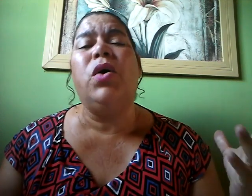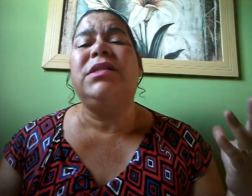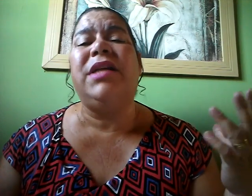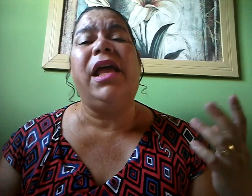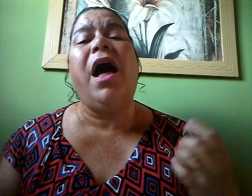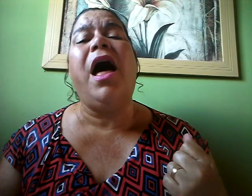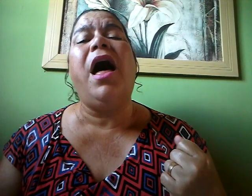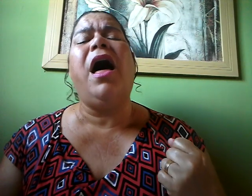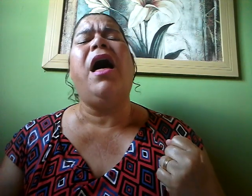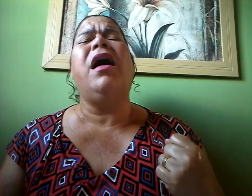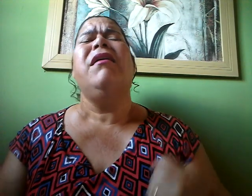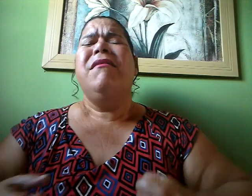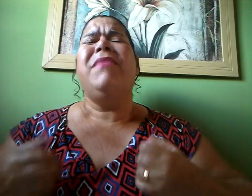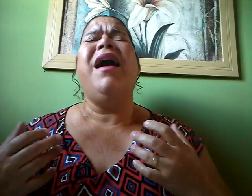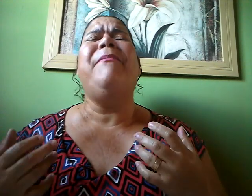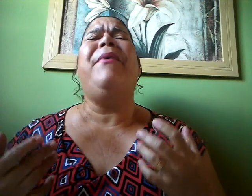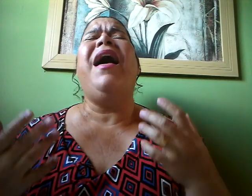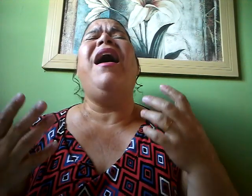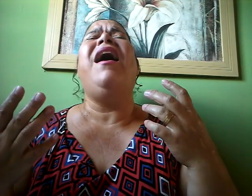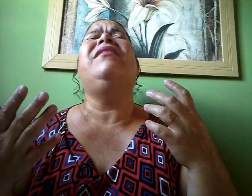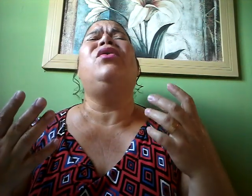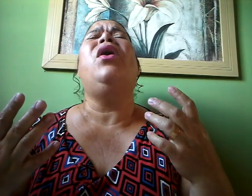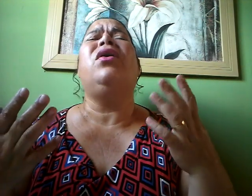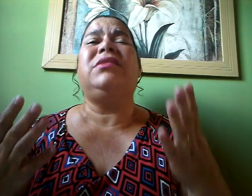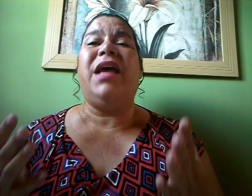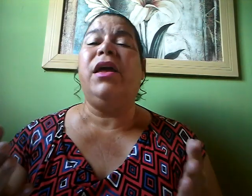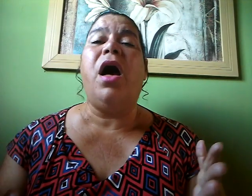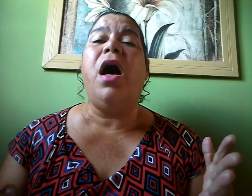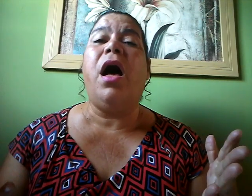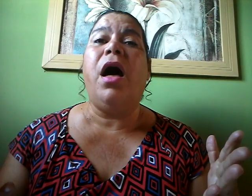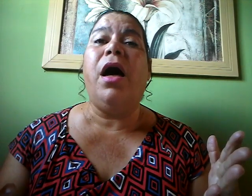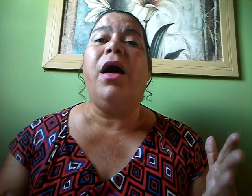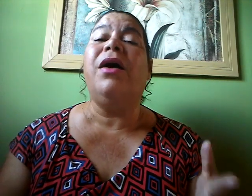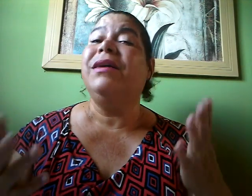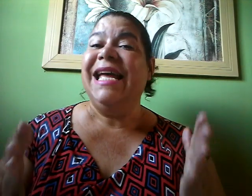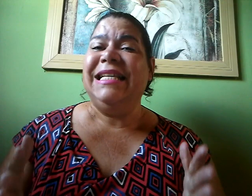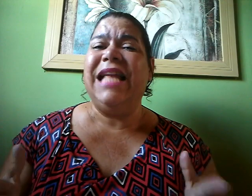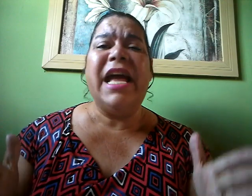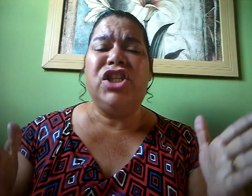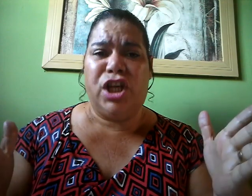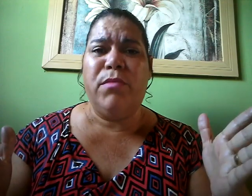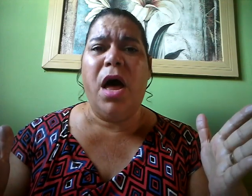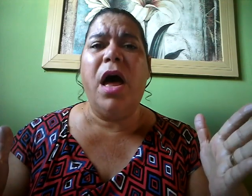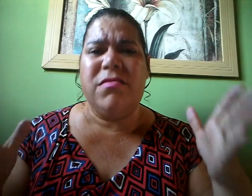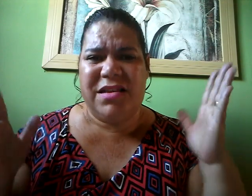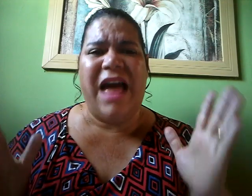Eu me Me arrependo Senhor Deixe-me outra